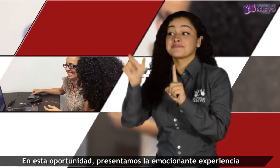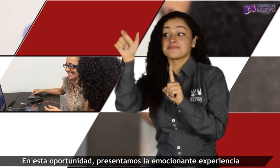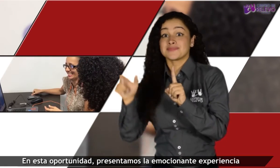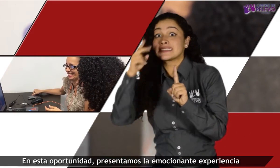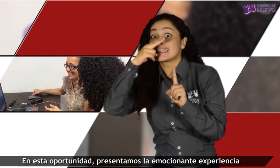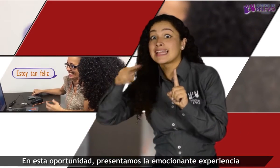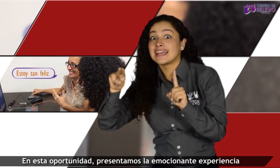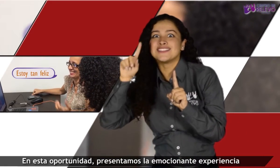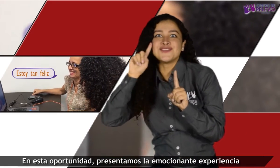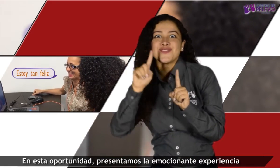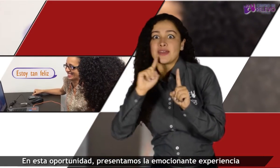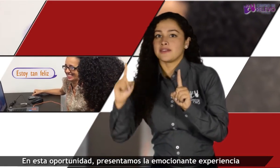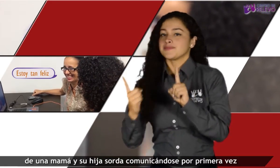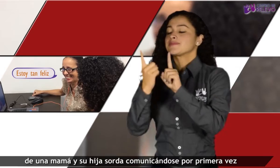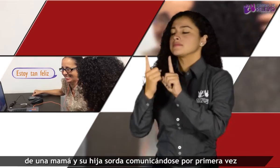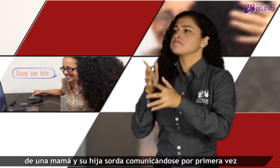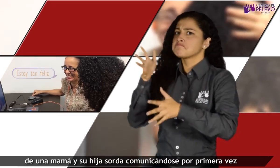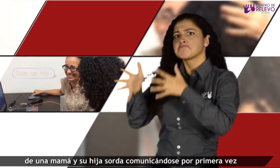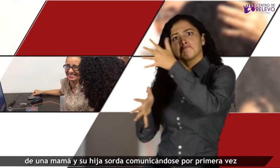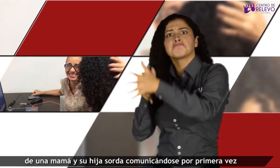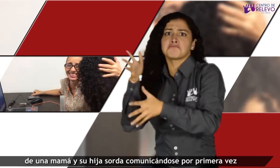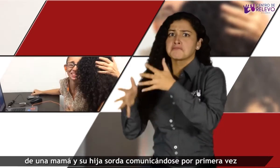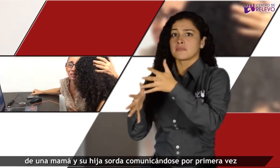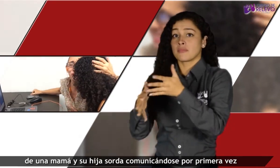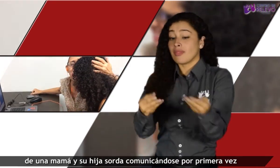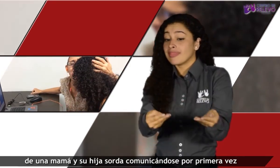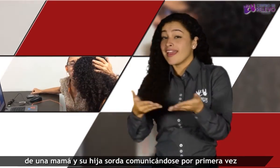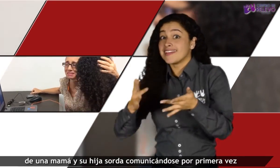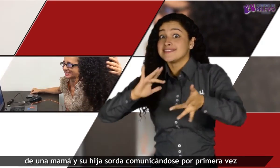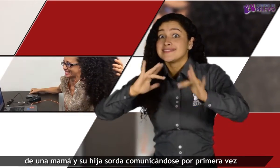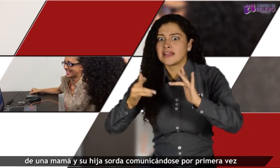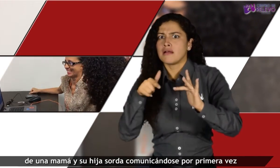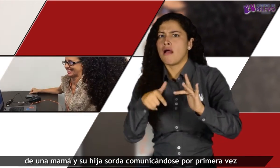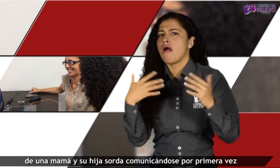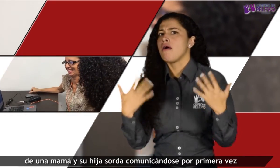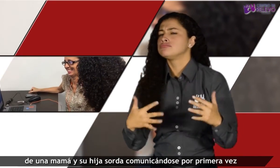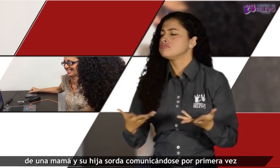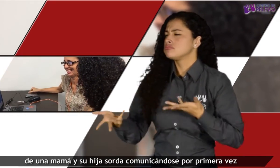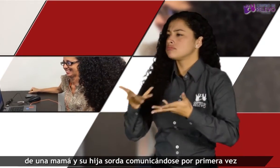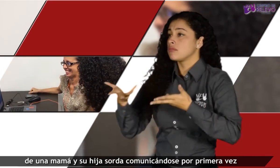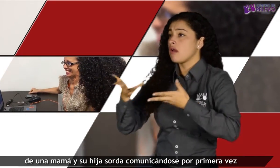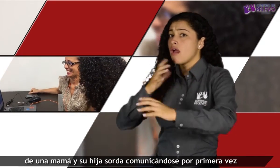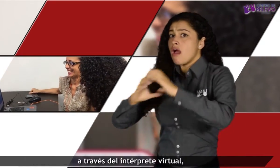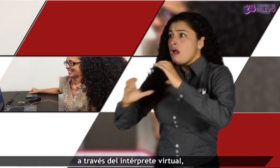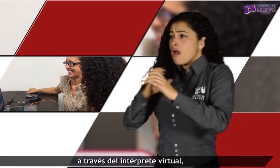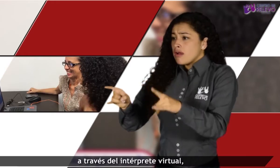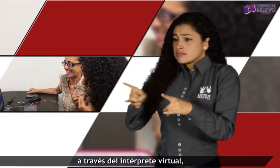En esta oportunidad, presentamos la emocionante experiencia de una mamá y su hija sorda comunicándose por primera vez a